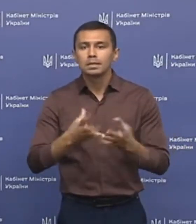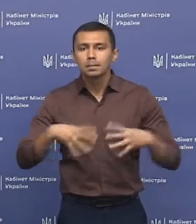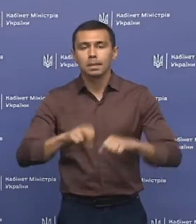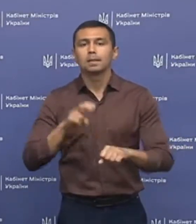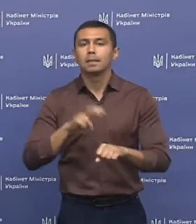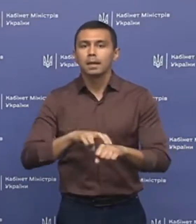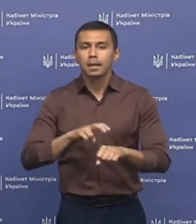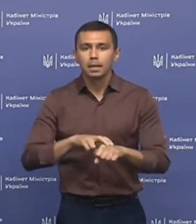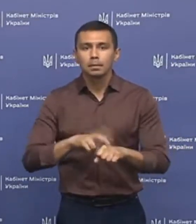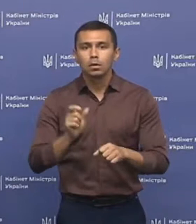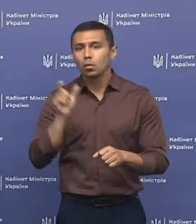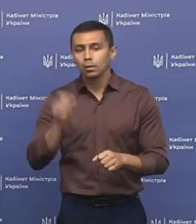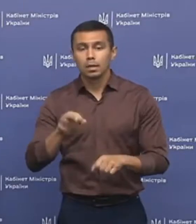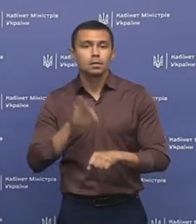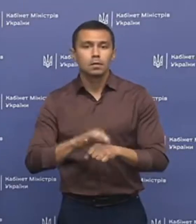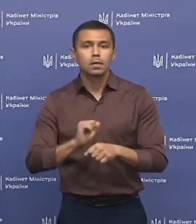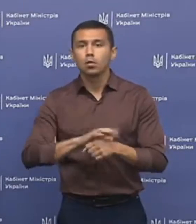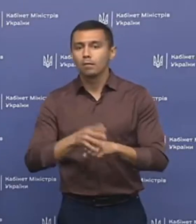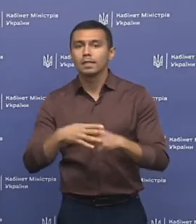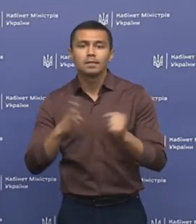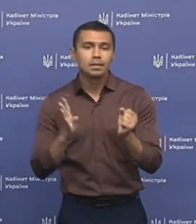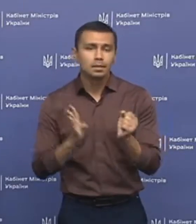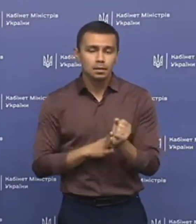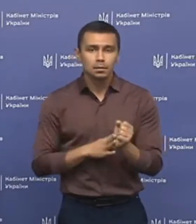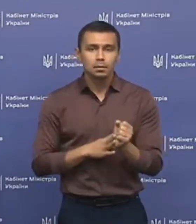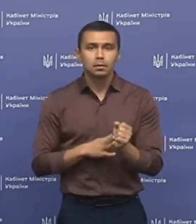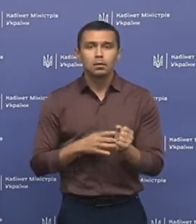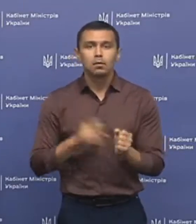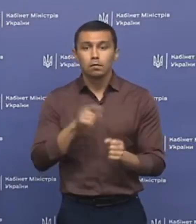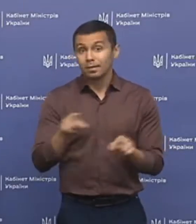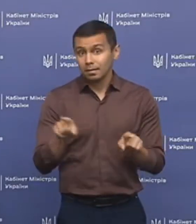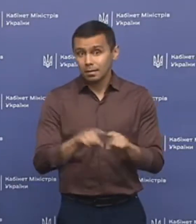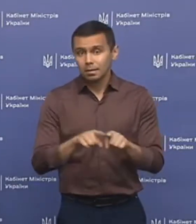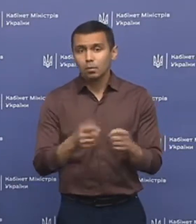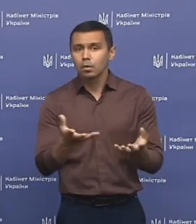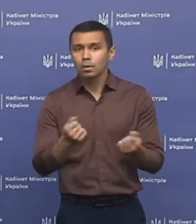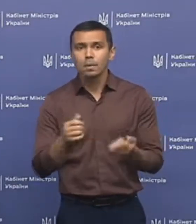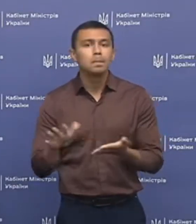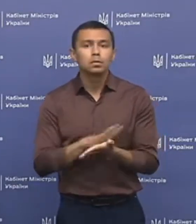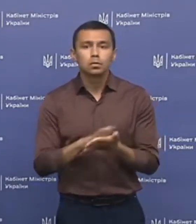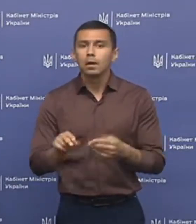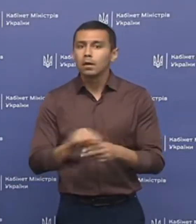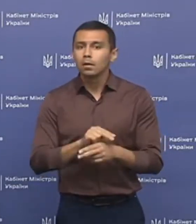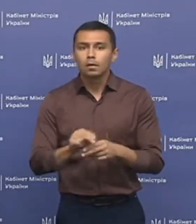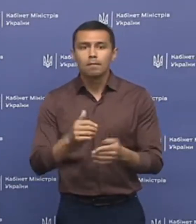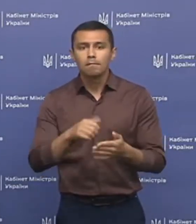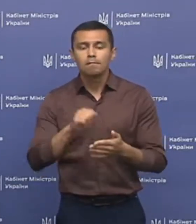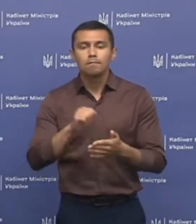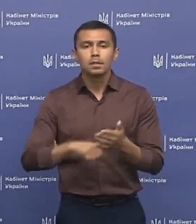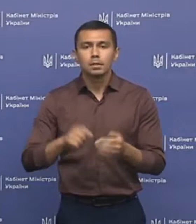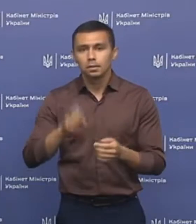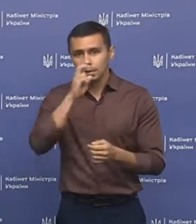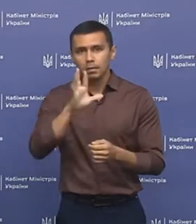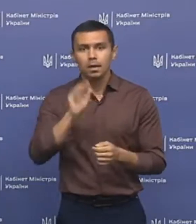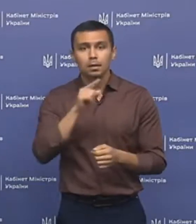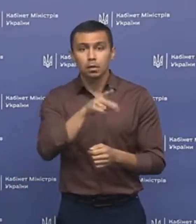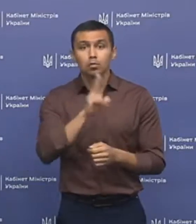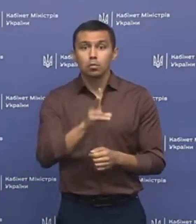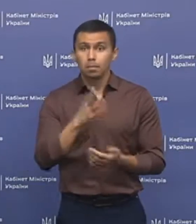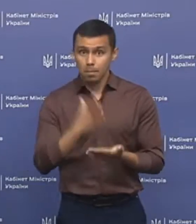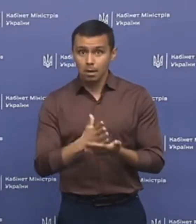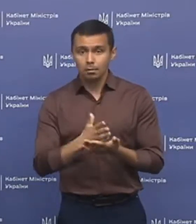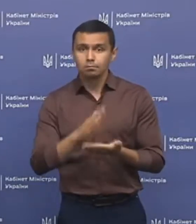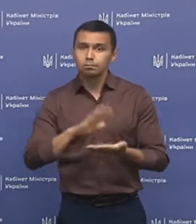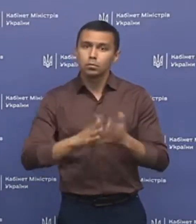сімейним лікарем і людина захворіла на COVID-19, то вона так само отримає безкоштовне лікування від держави, як і та, що